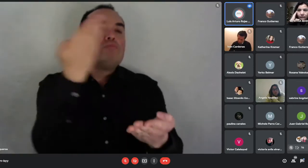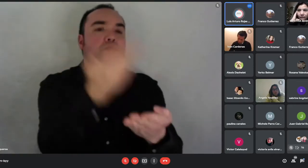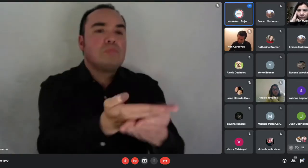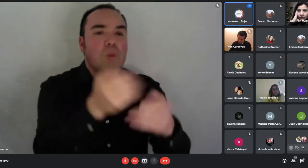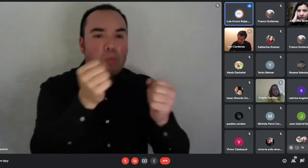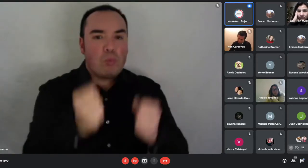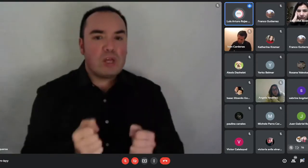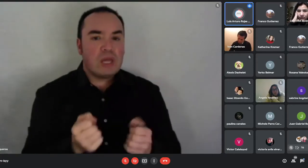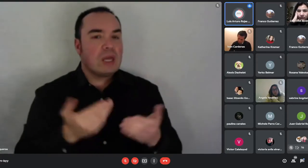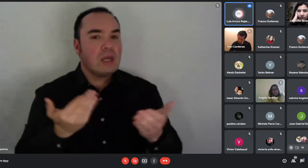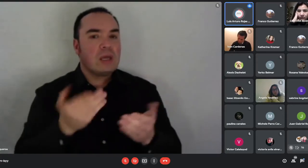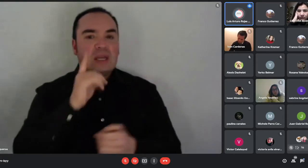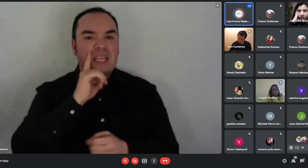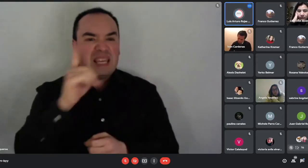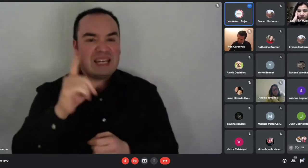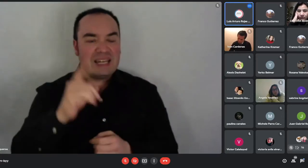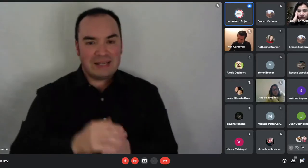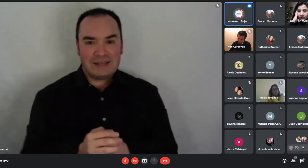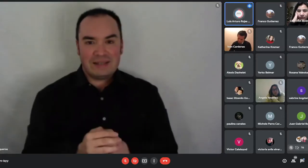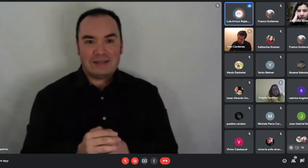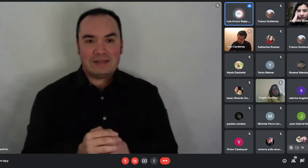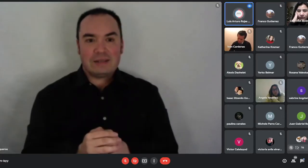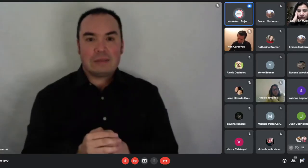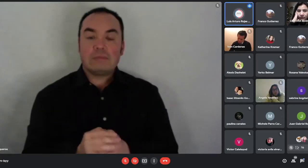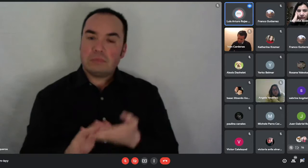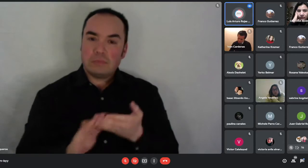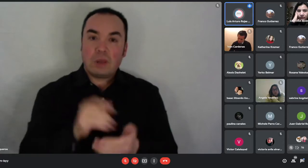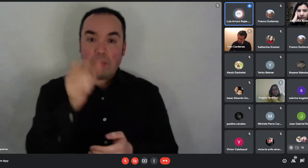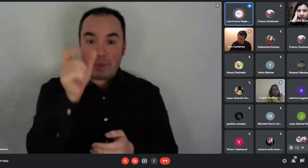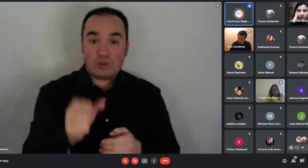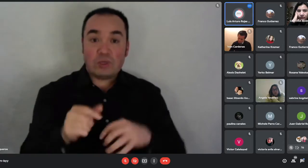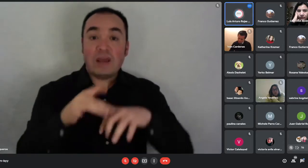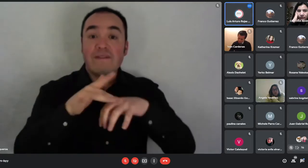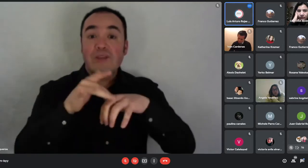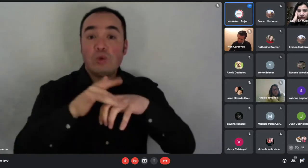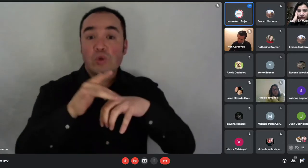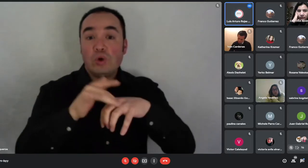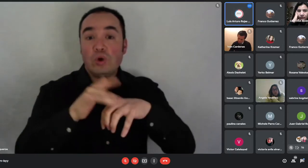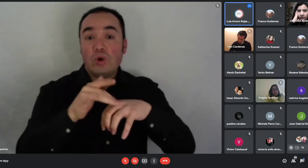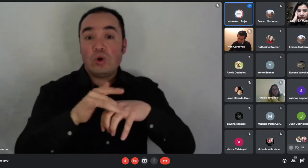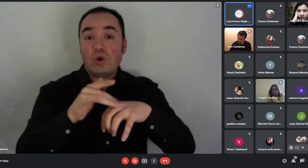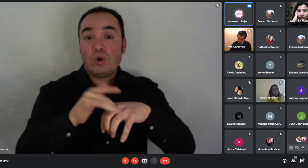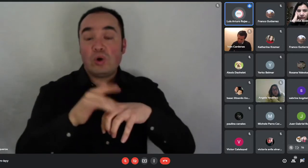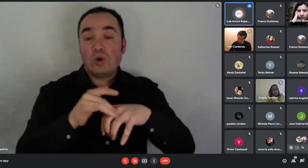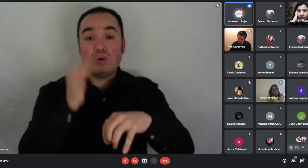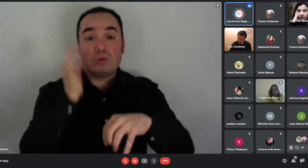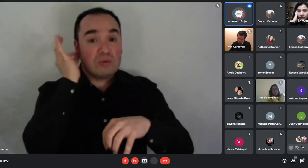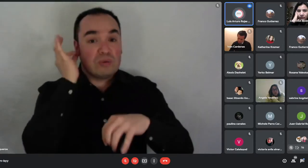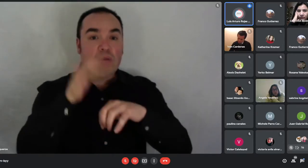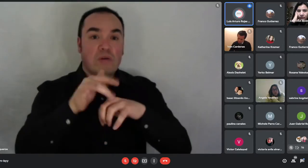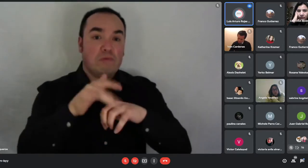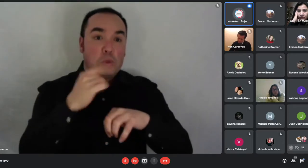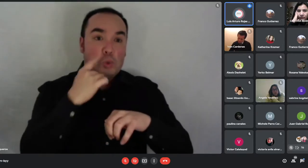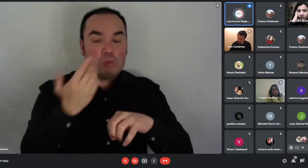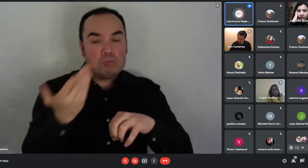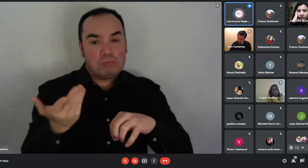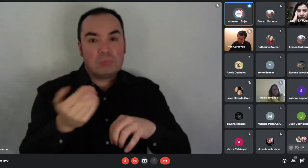personas viudas o viudos, las personas que acrediten ascendencia indígena, las personas que acrediten